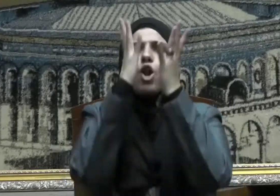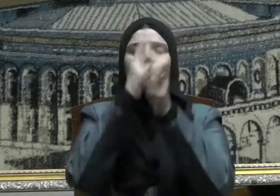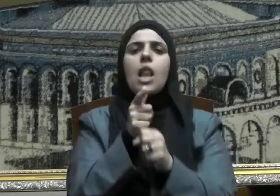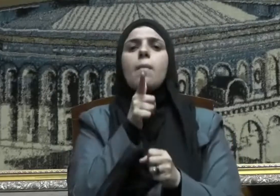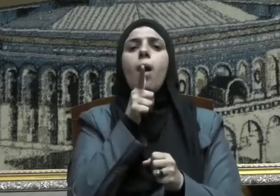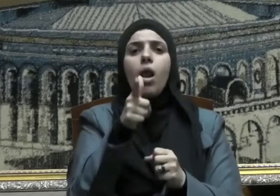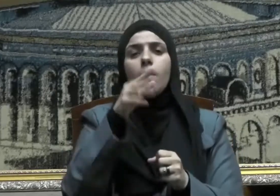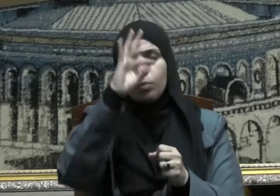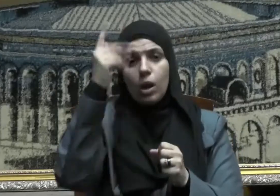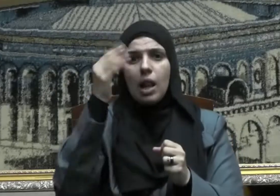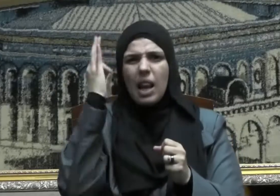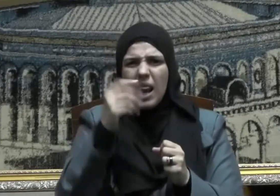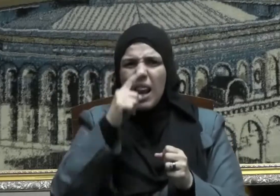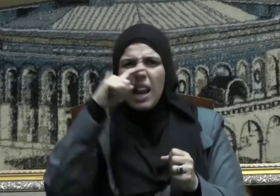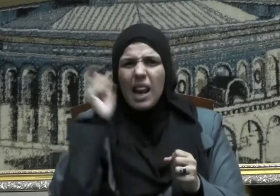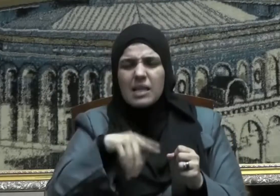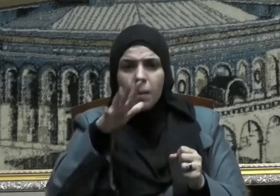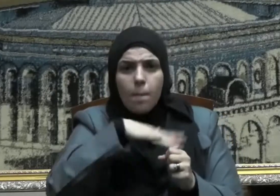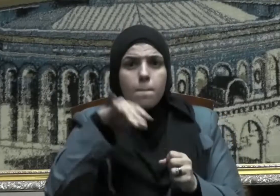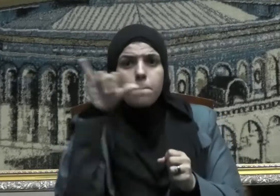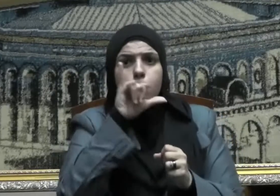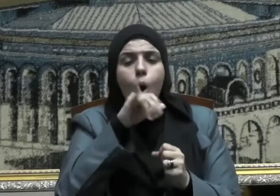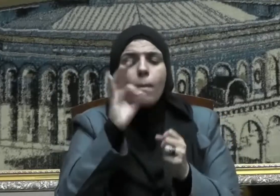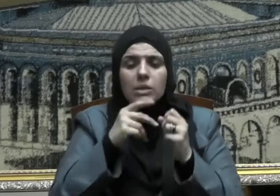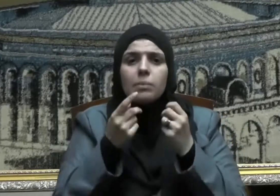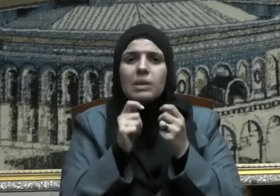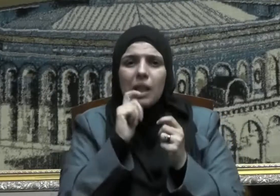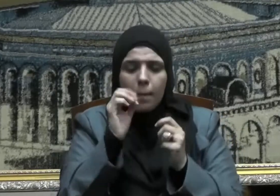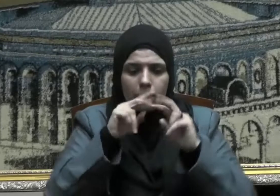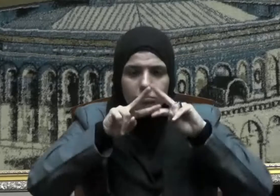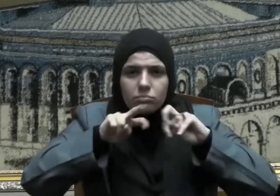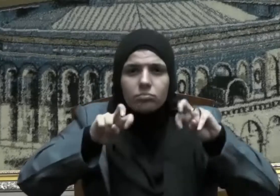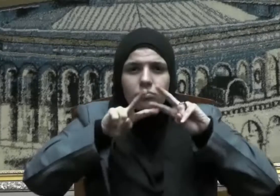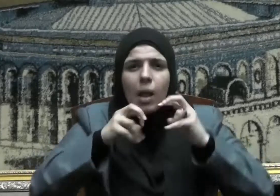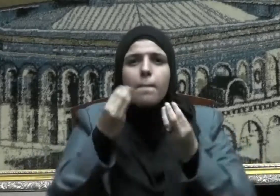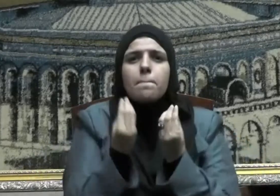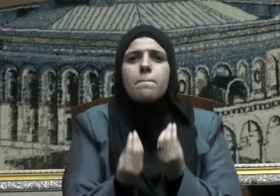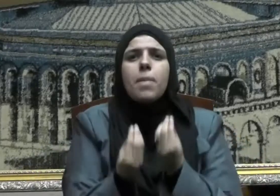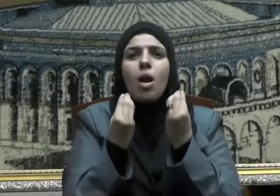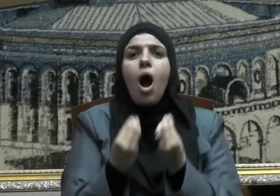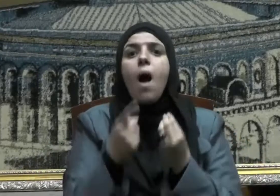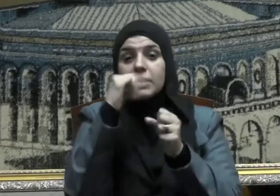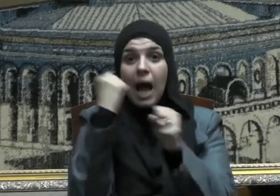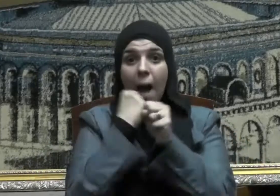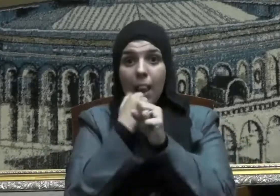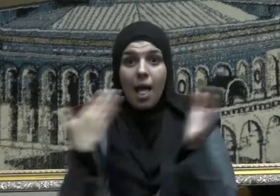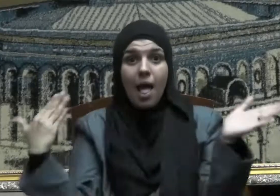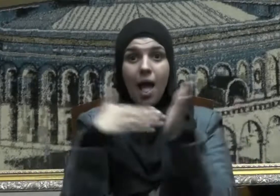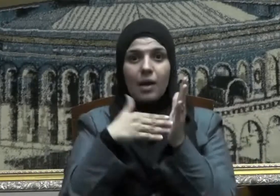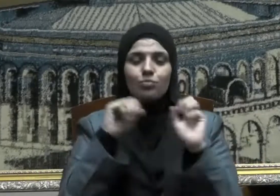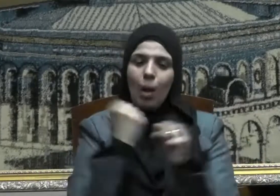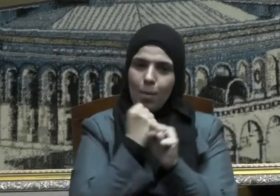عليه وسلم التؤادة في كل شيء إلا في عمل الآخرة